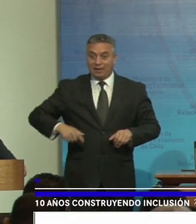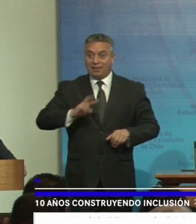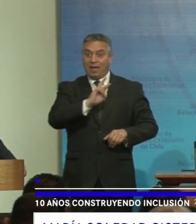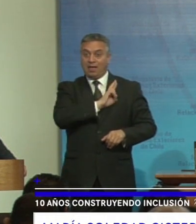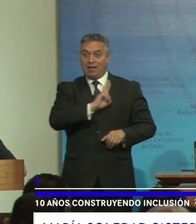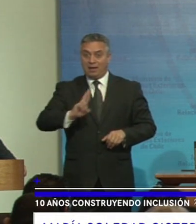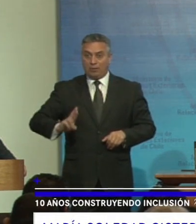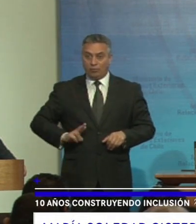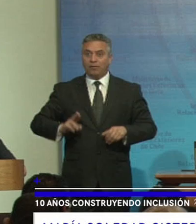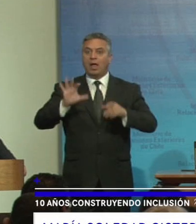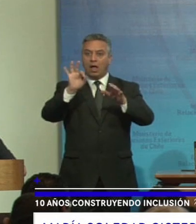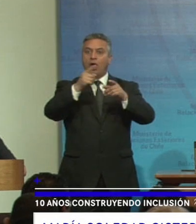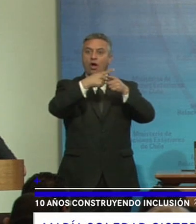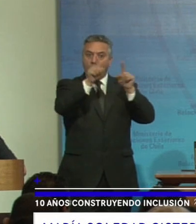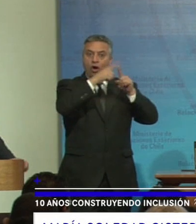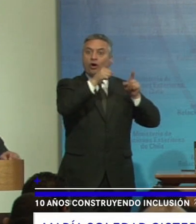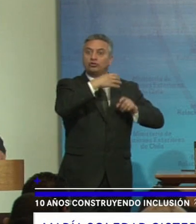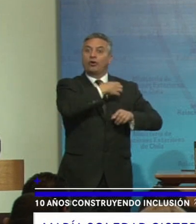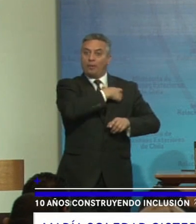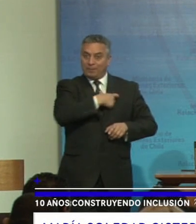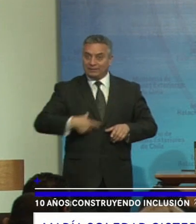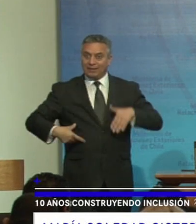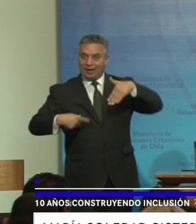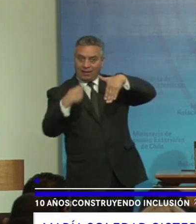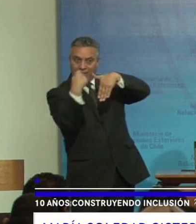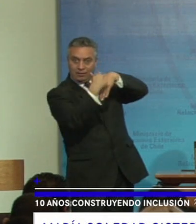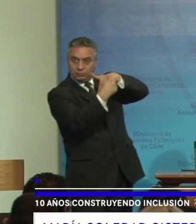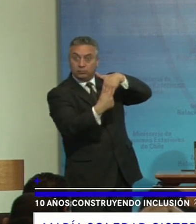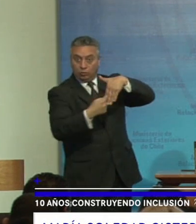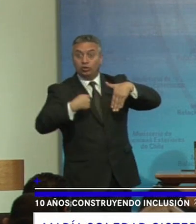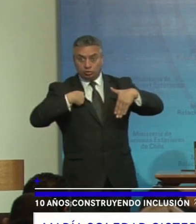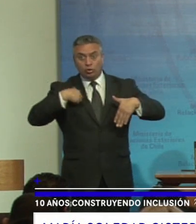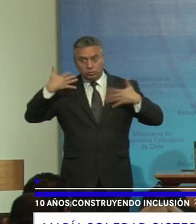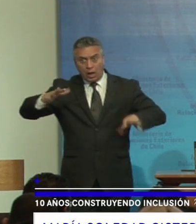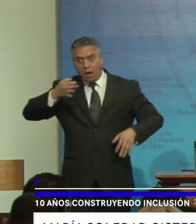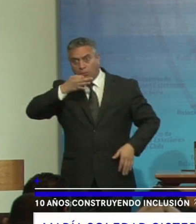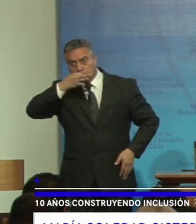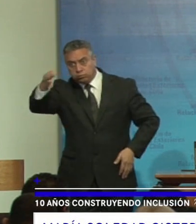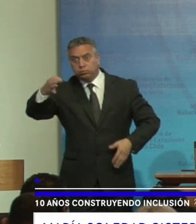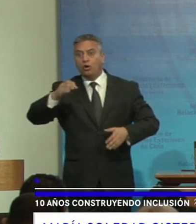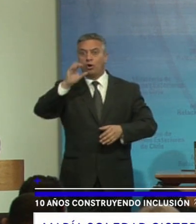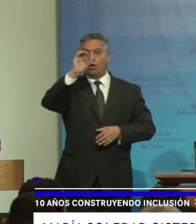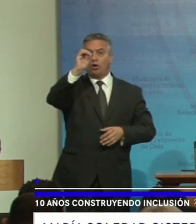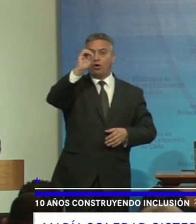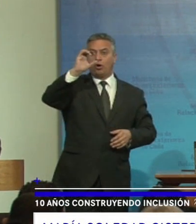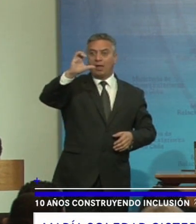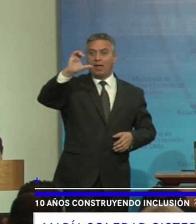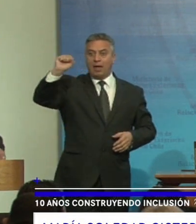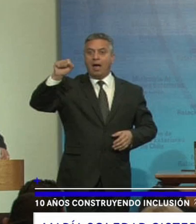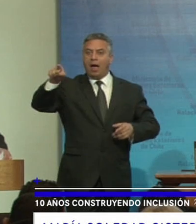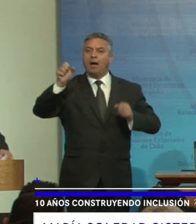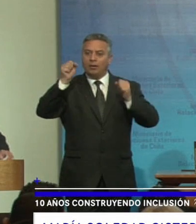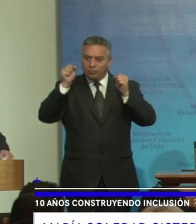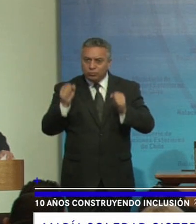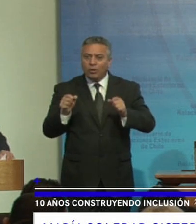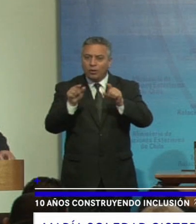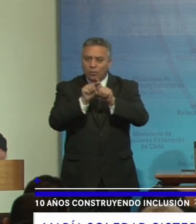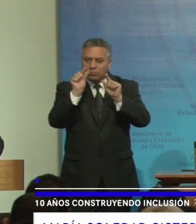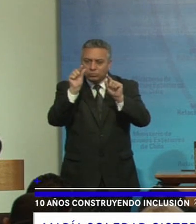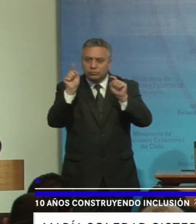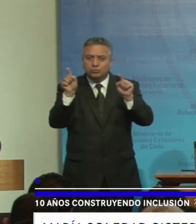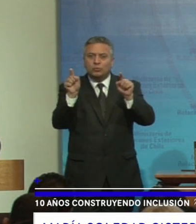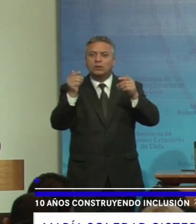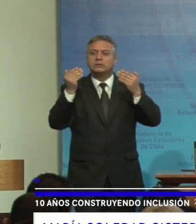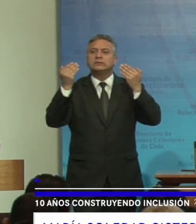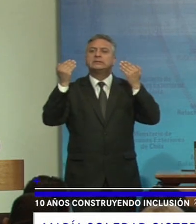como otros presidentes de la región esto lo manifesté en la OEA puedan hacer un pequeño pequeño saludo